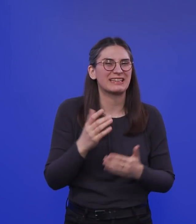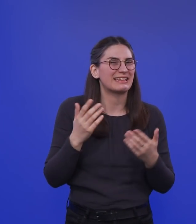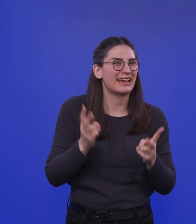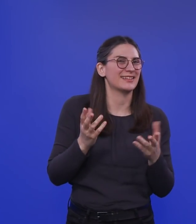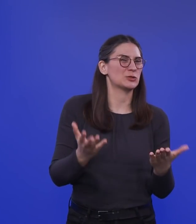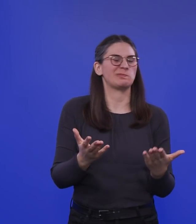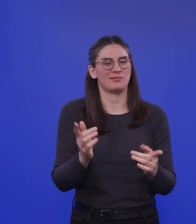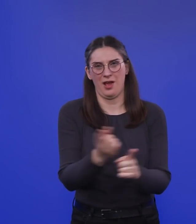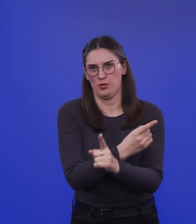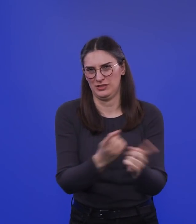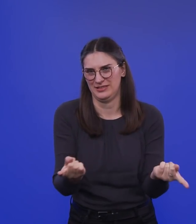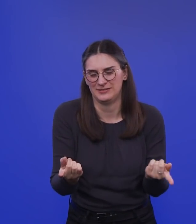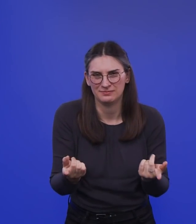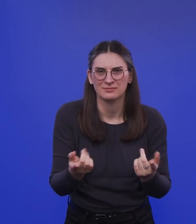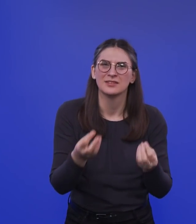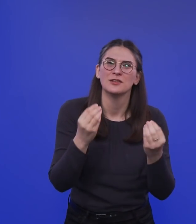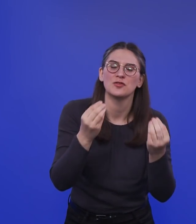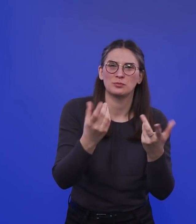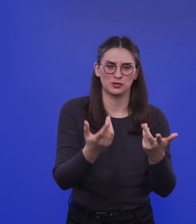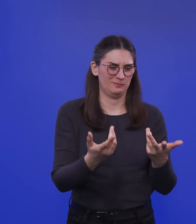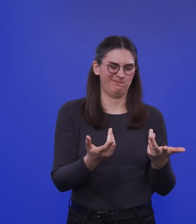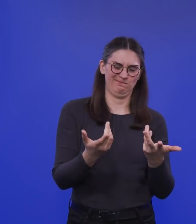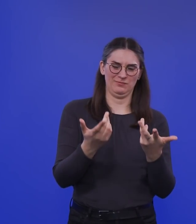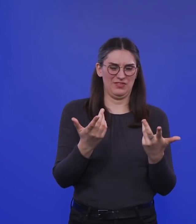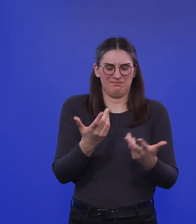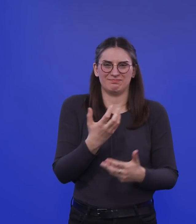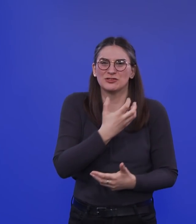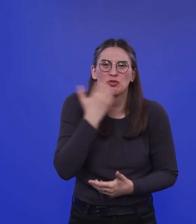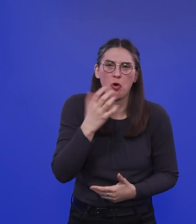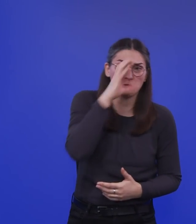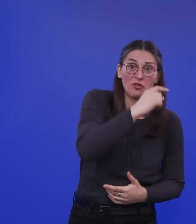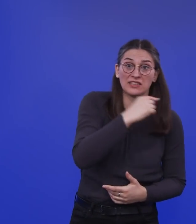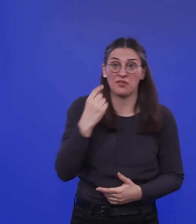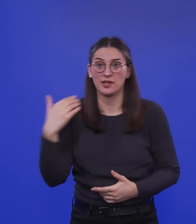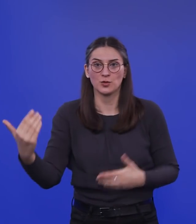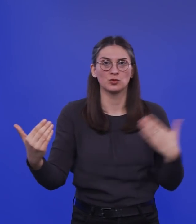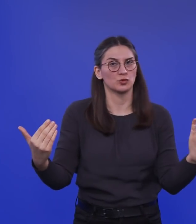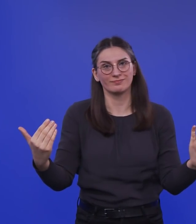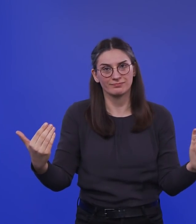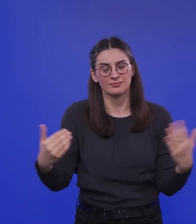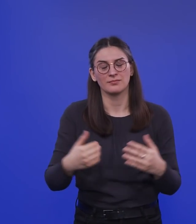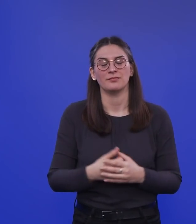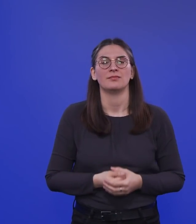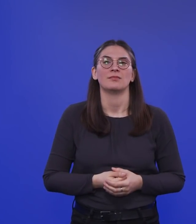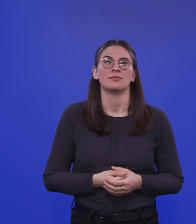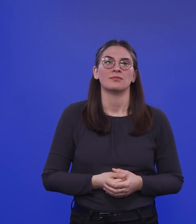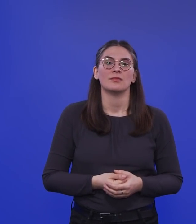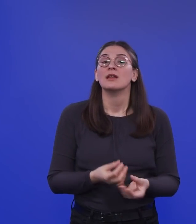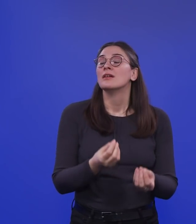Einheitlichkeit der Darstellung einfach zu grob. Also erst mal muss man natürlich sagen, auch Kinder können